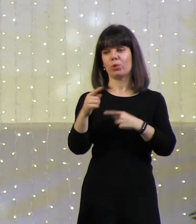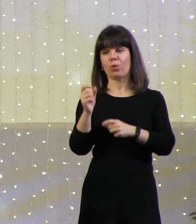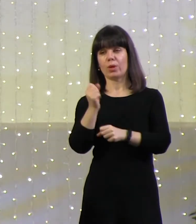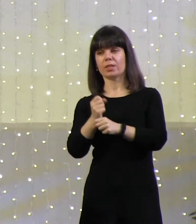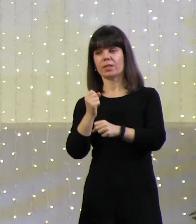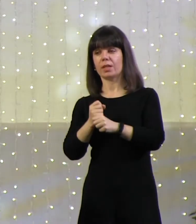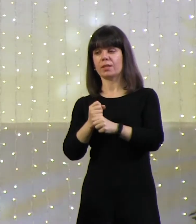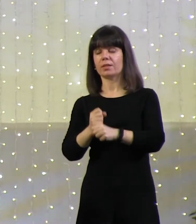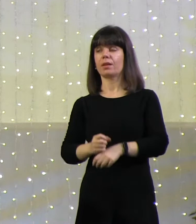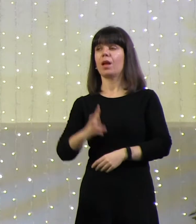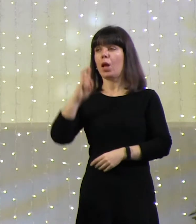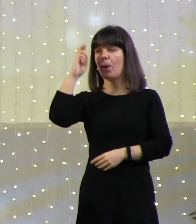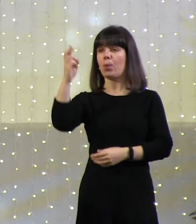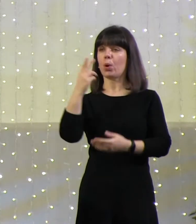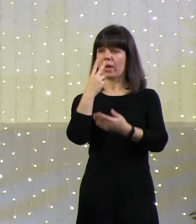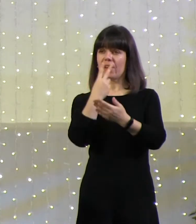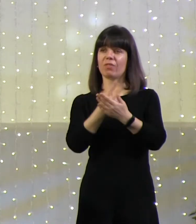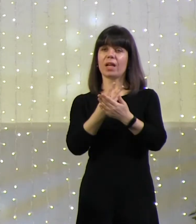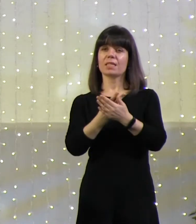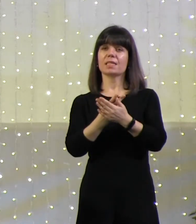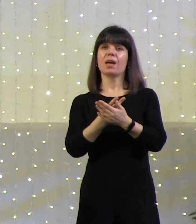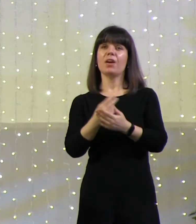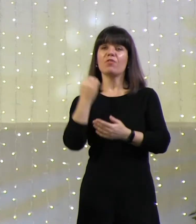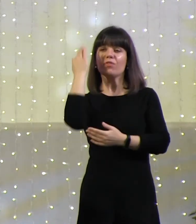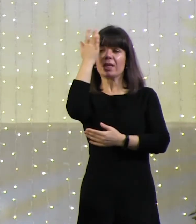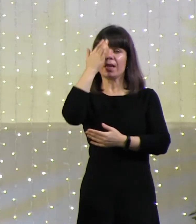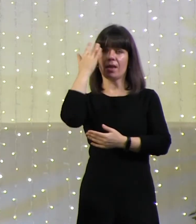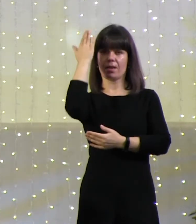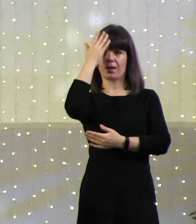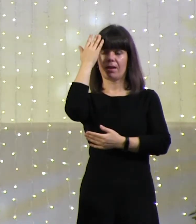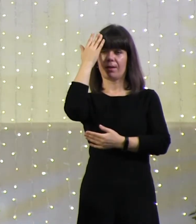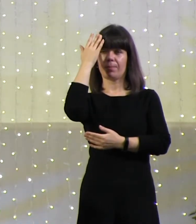в видениях являлся. Исайя, 6 глава.